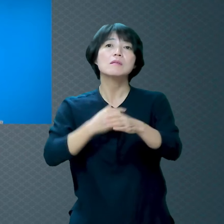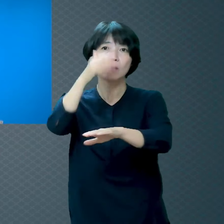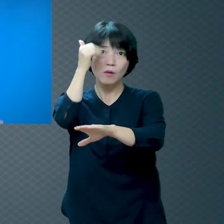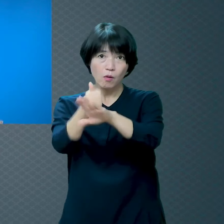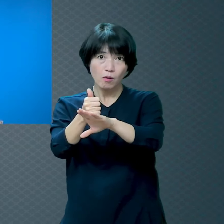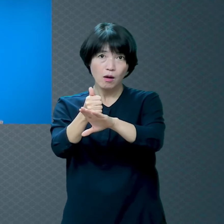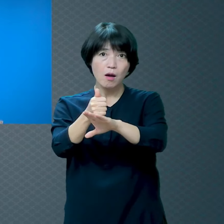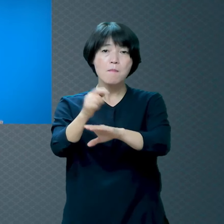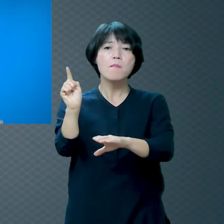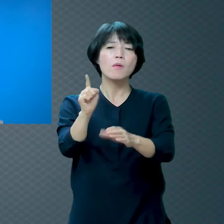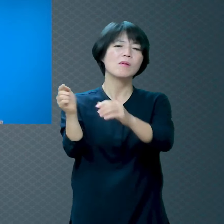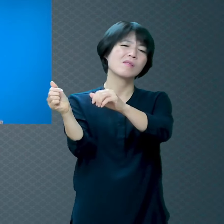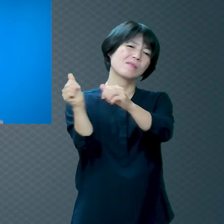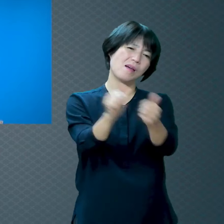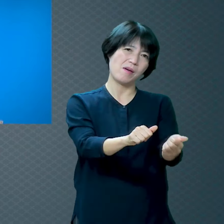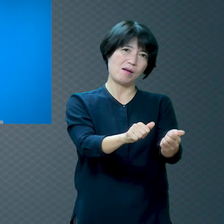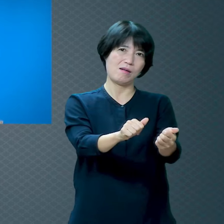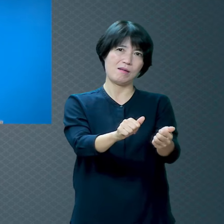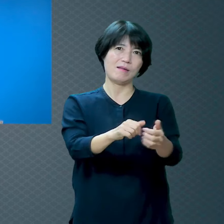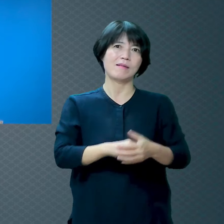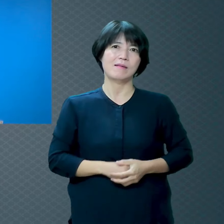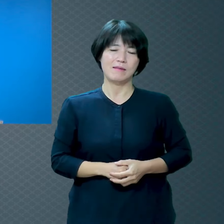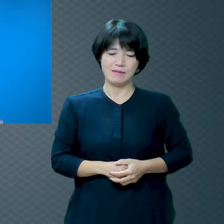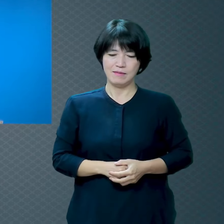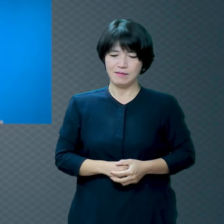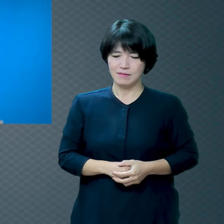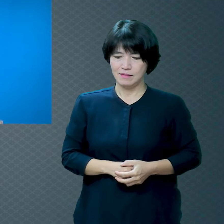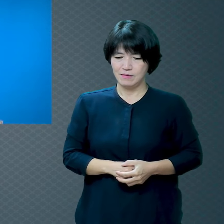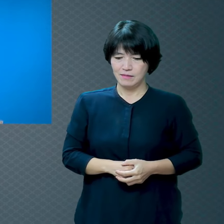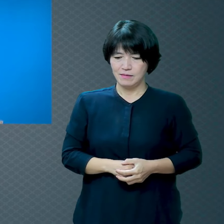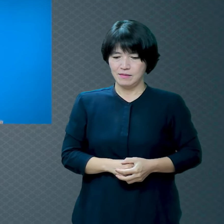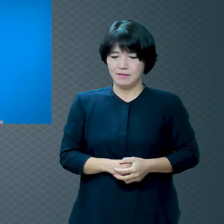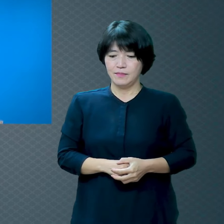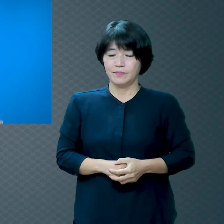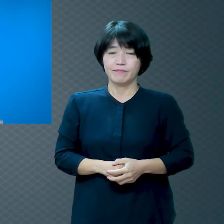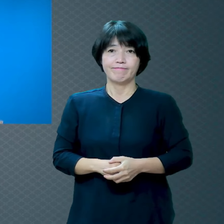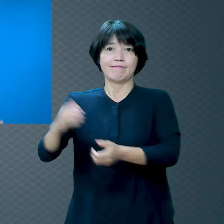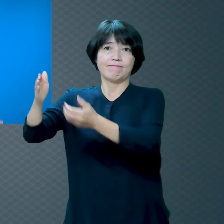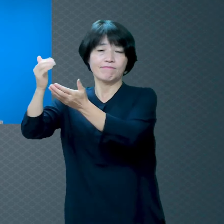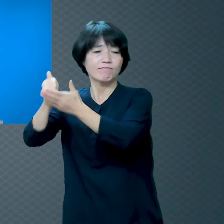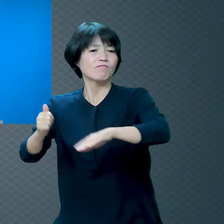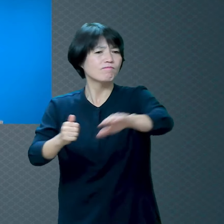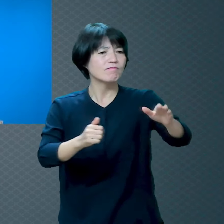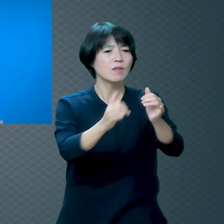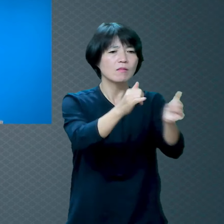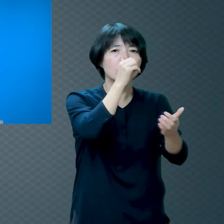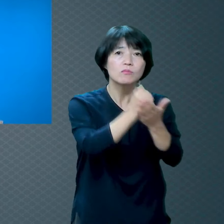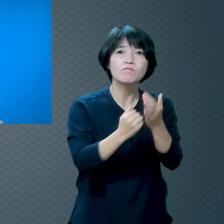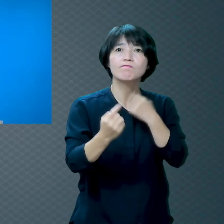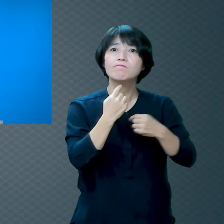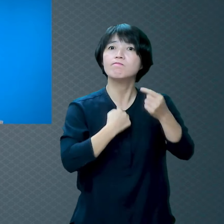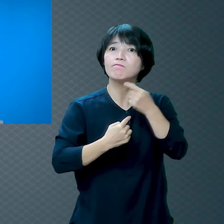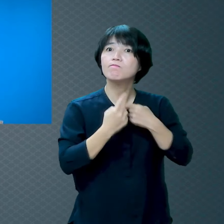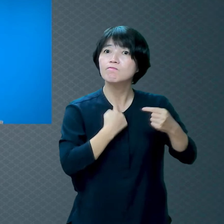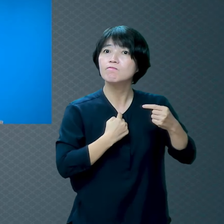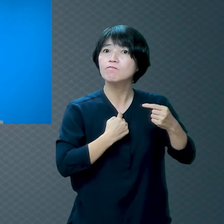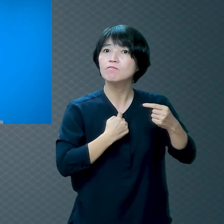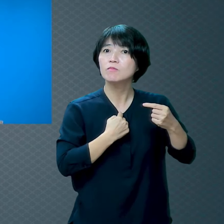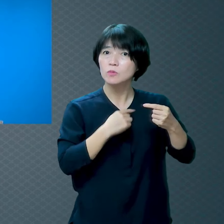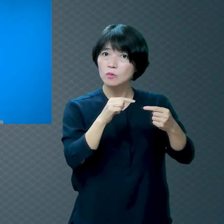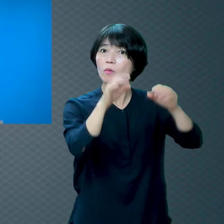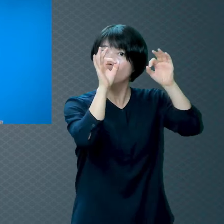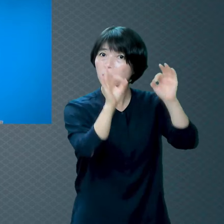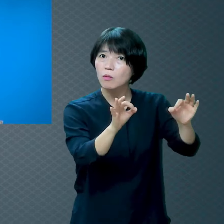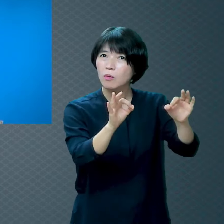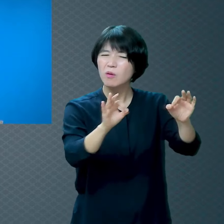때문에 그런 거예요 하나님께서 우리가 지은 죄를 마치 우리 백화점에 가면 물건